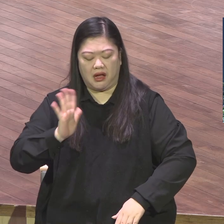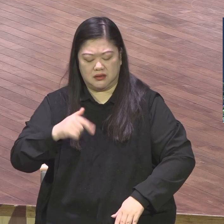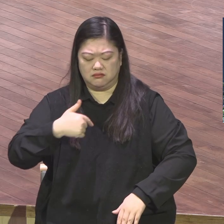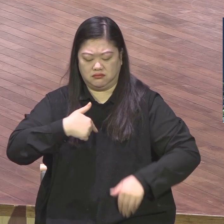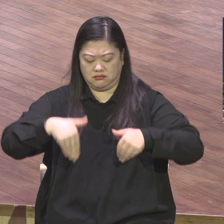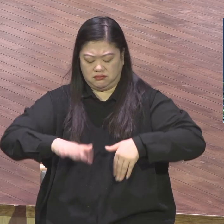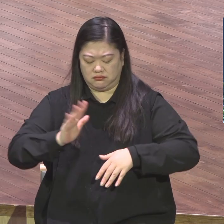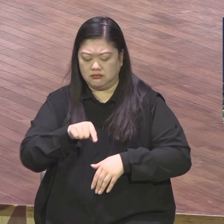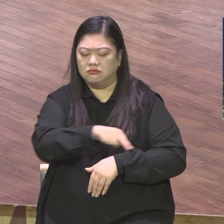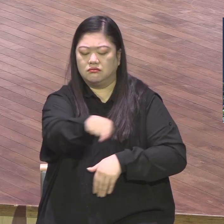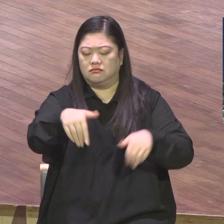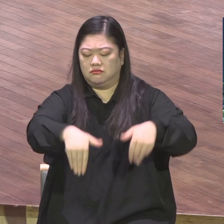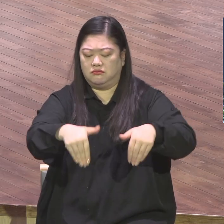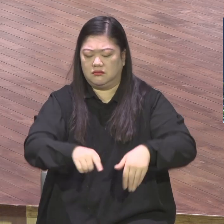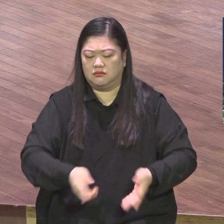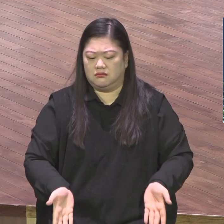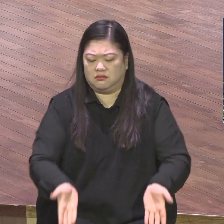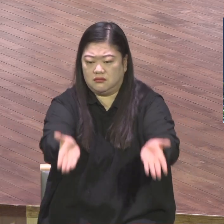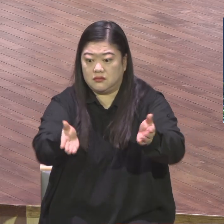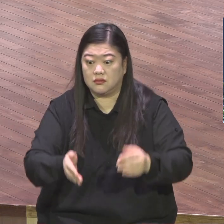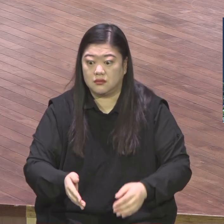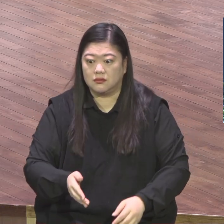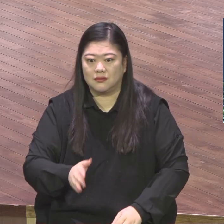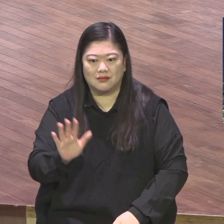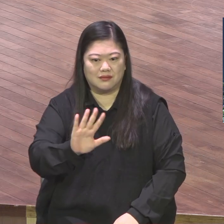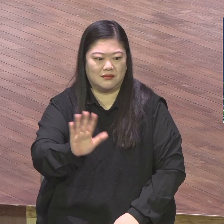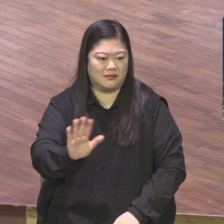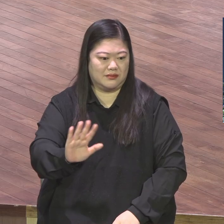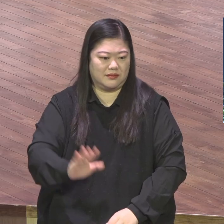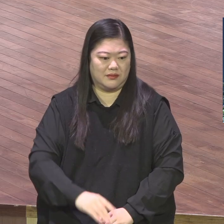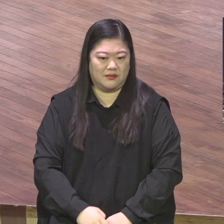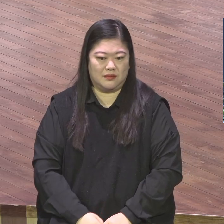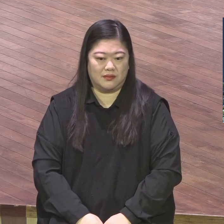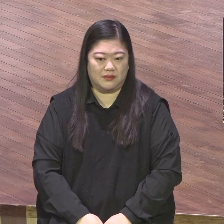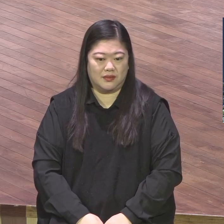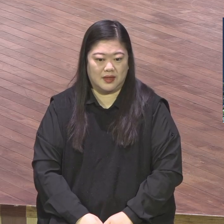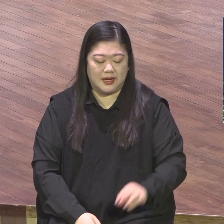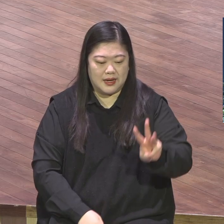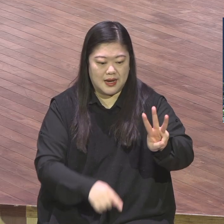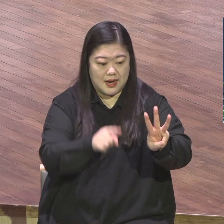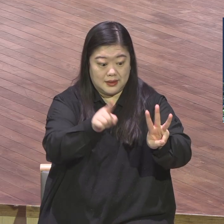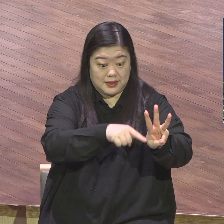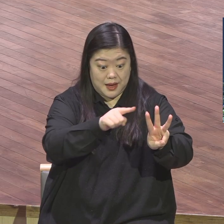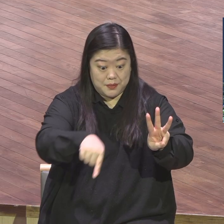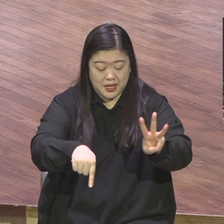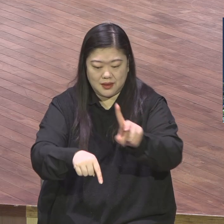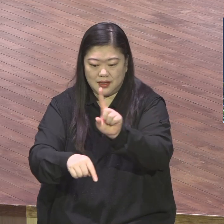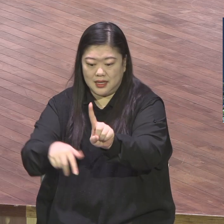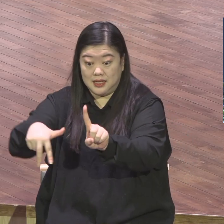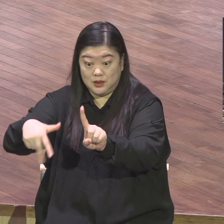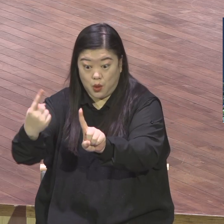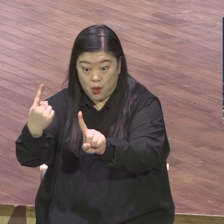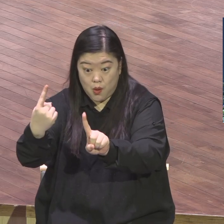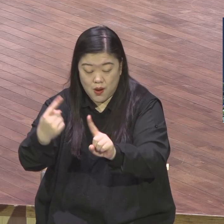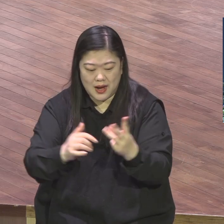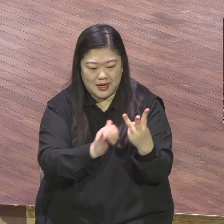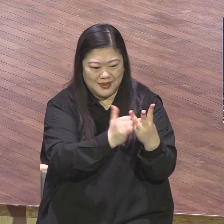사밀조를 구성하라. 아 하나님이 내게 드디어 역사하시기 위해서 사밀조를 구성하라고 말씀하시구나.